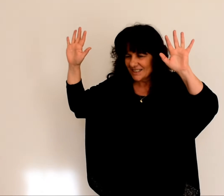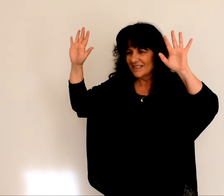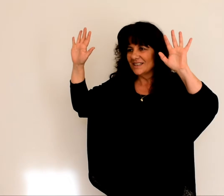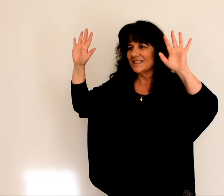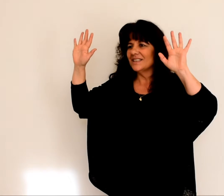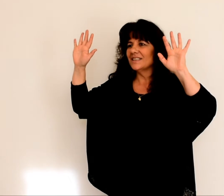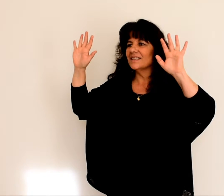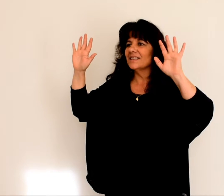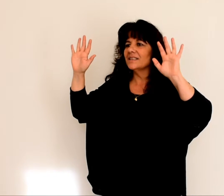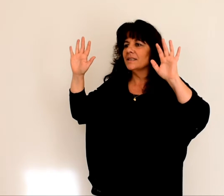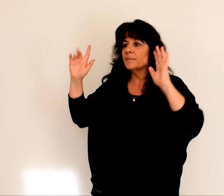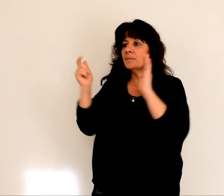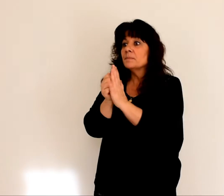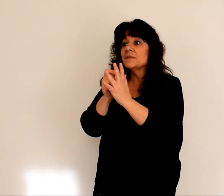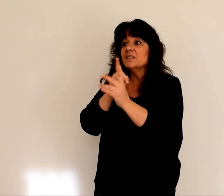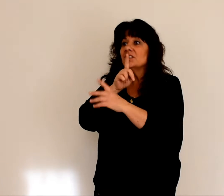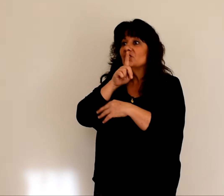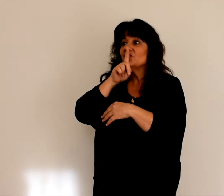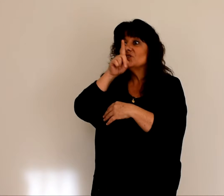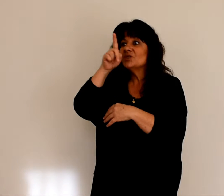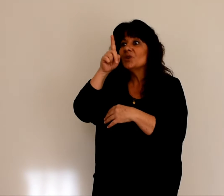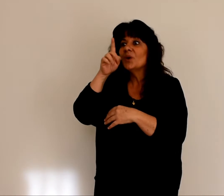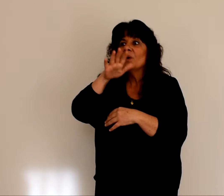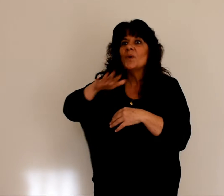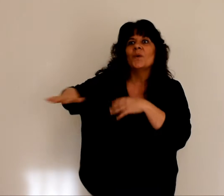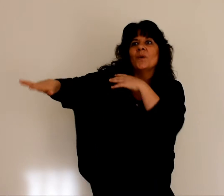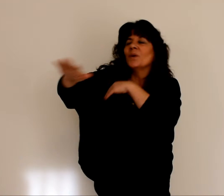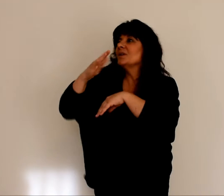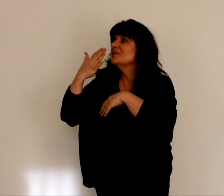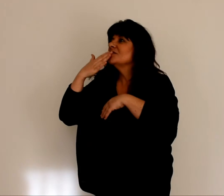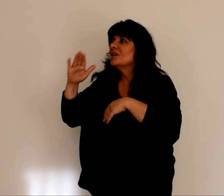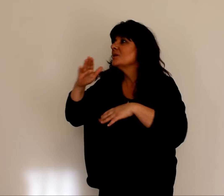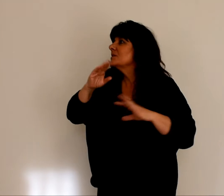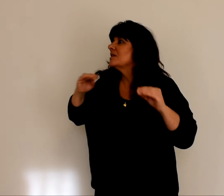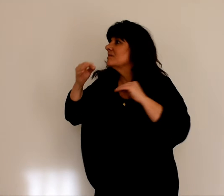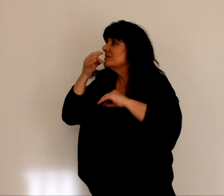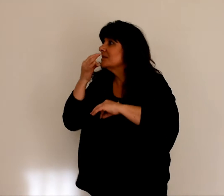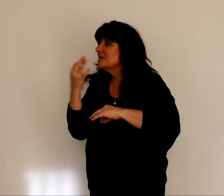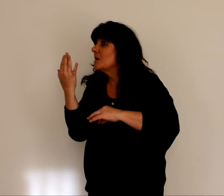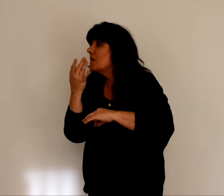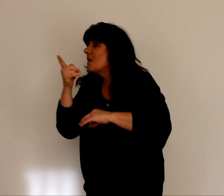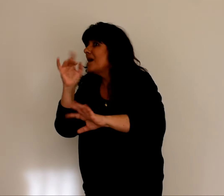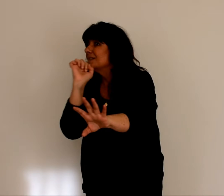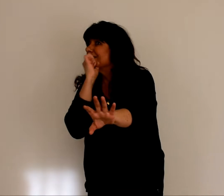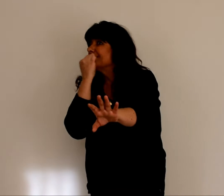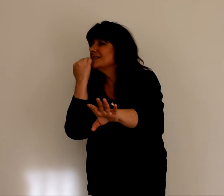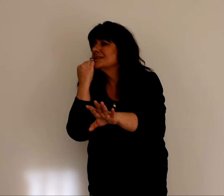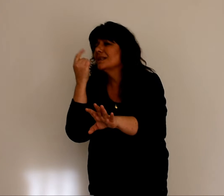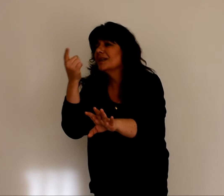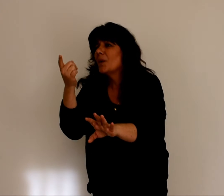Ce jour-là, on dira à Jérusalem, ne crains pas, Sion. Ne laisse pas tes mains défaillir.